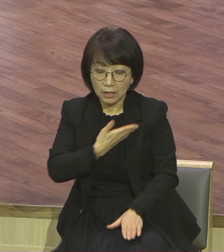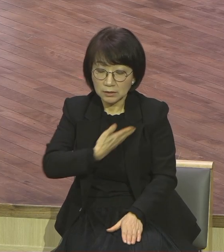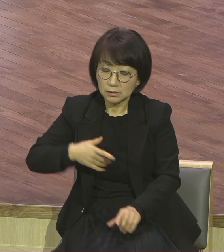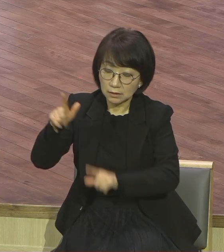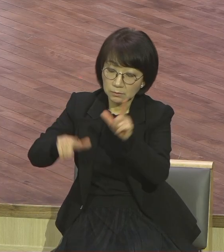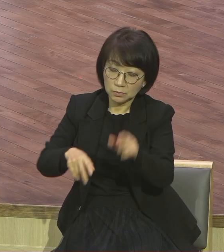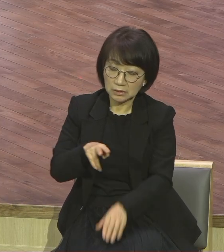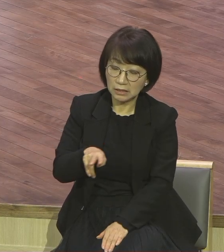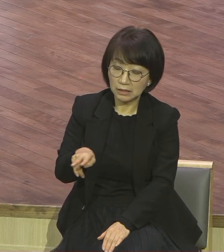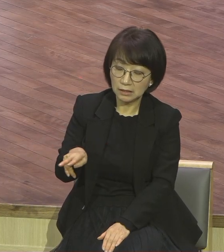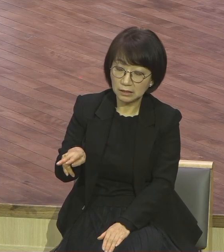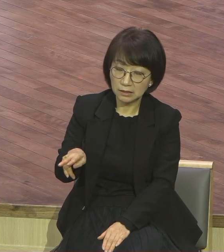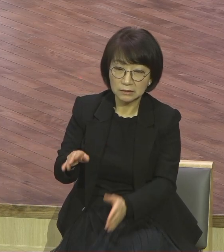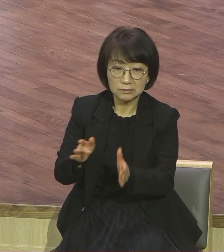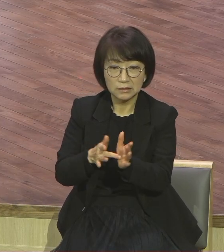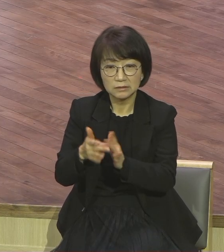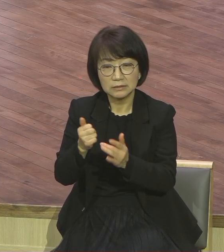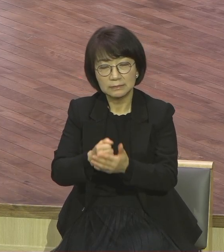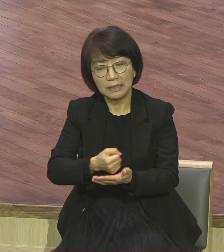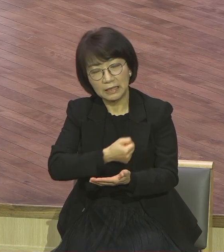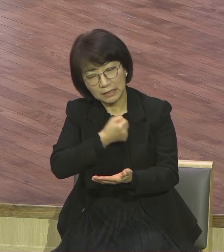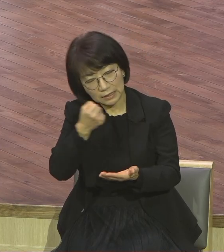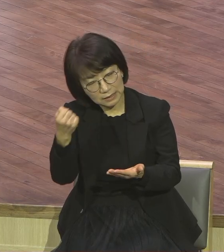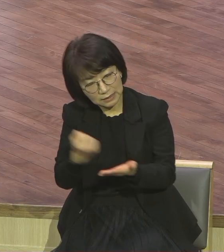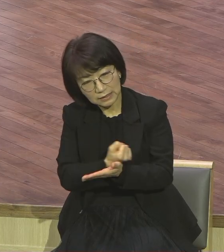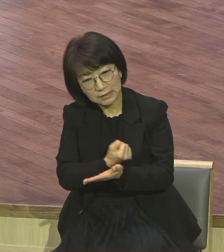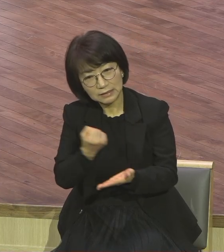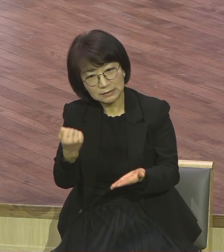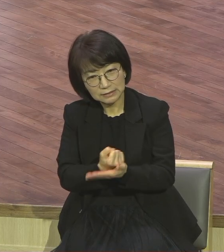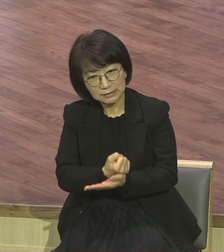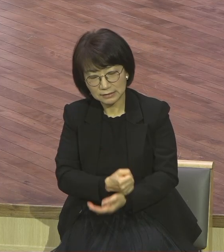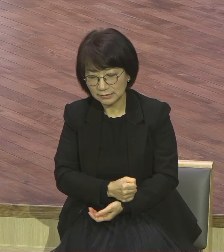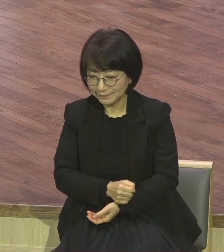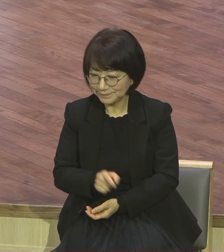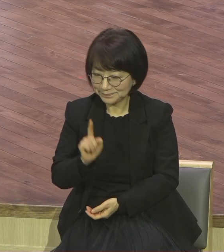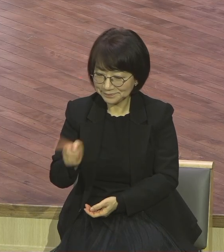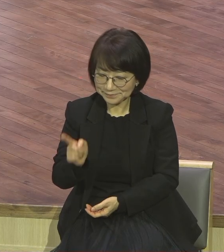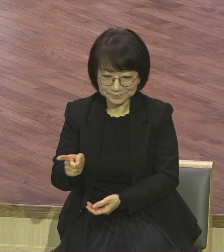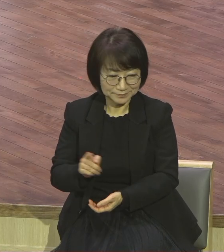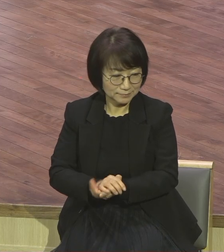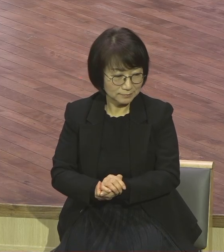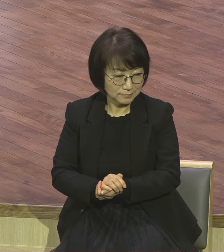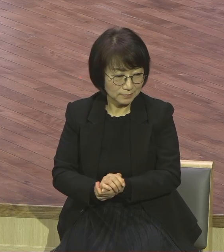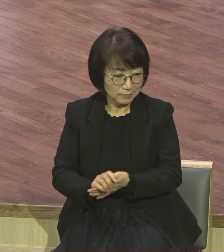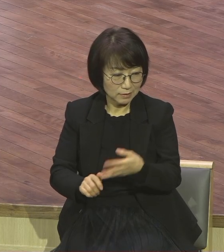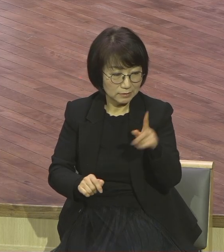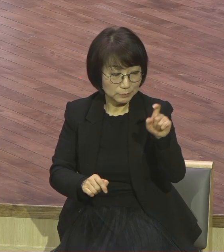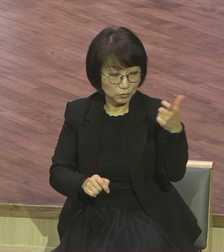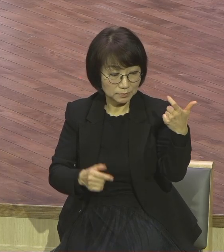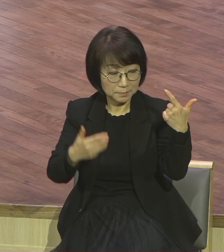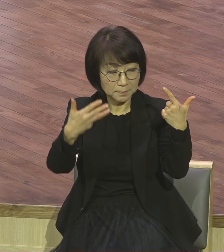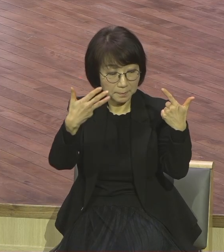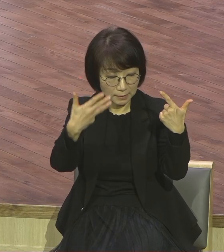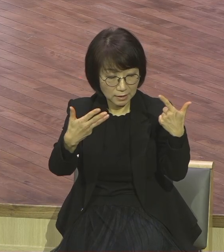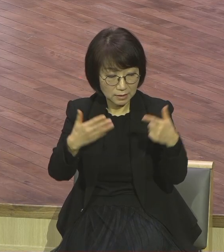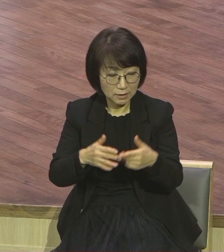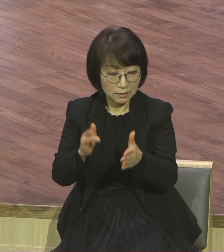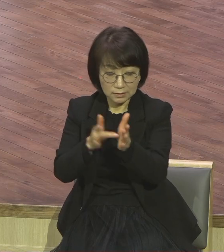예수님은 너무 안타까운 마음으로 말씀하십니다 8절로 11절입니다 예수께서 하시고